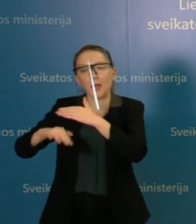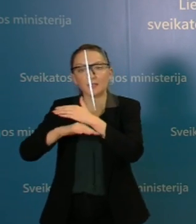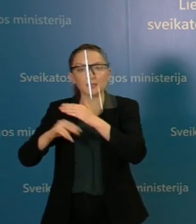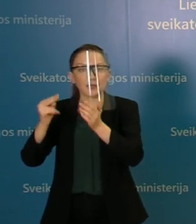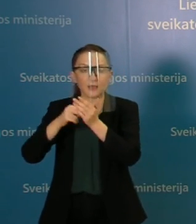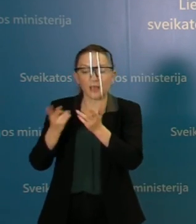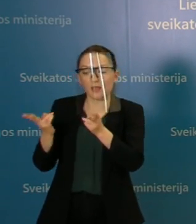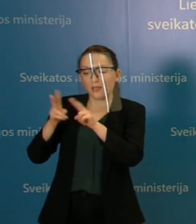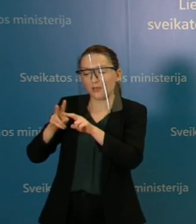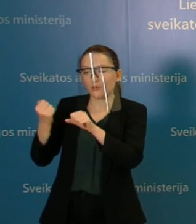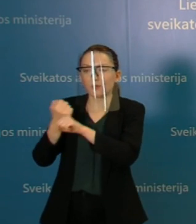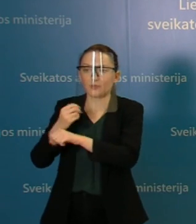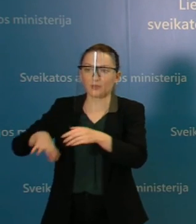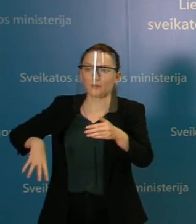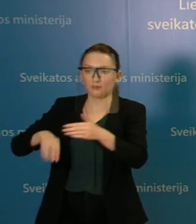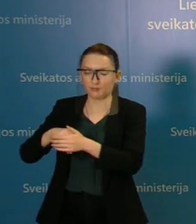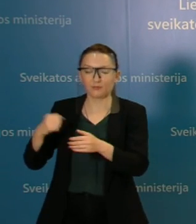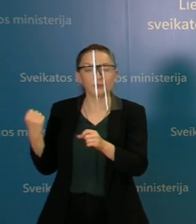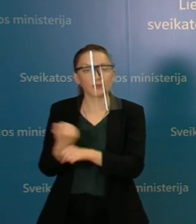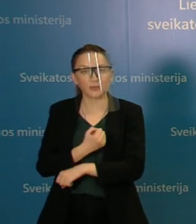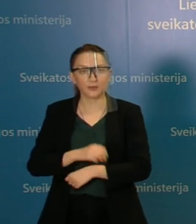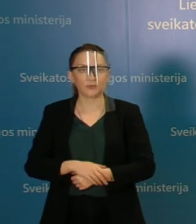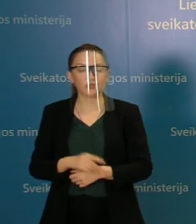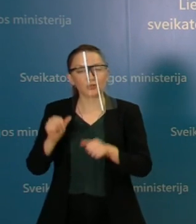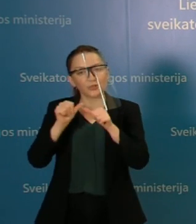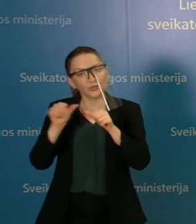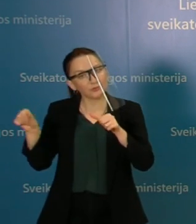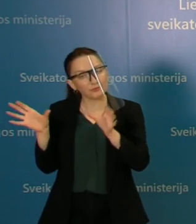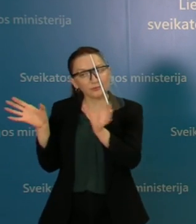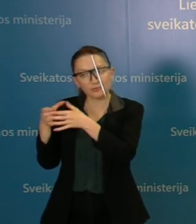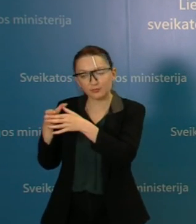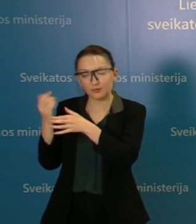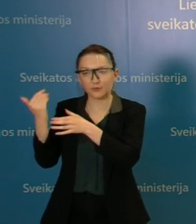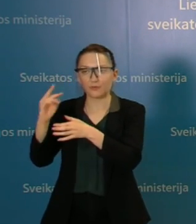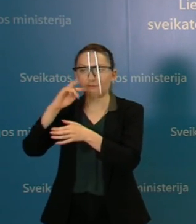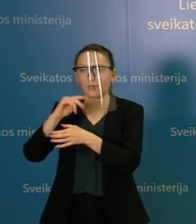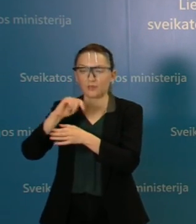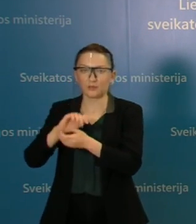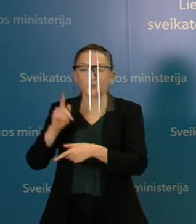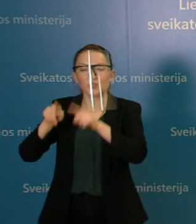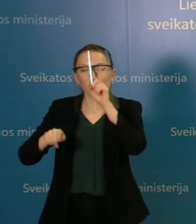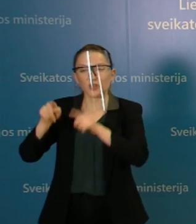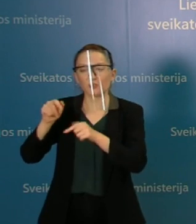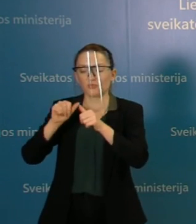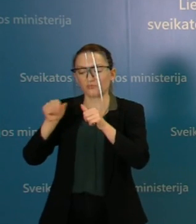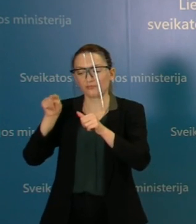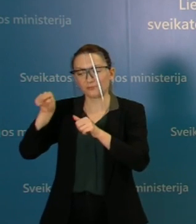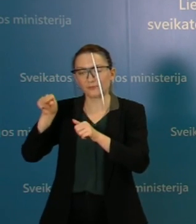likusią dalį tenka primokėti. Tai čia tie tos retos išimtis,